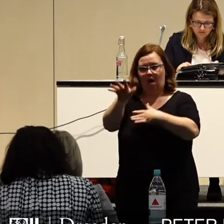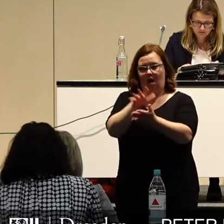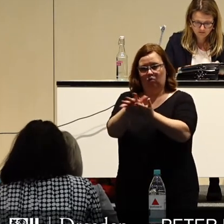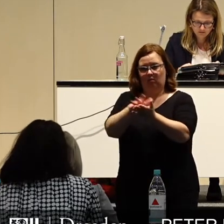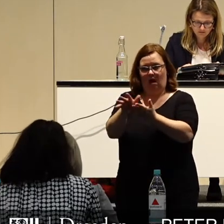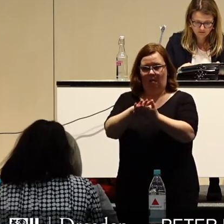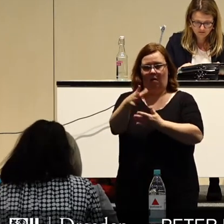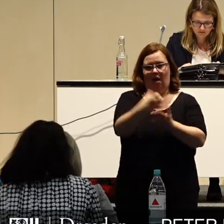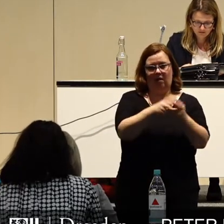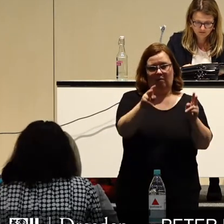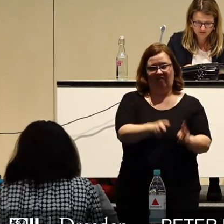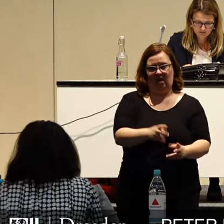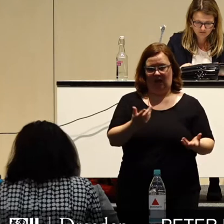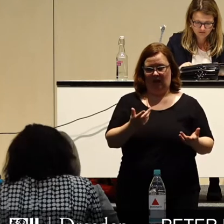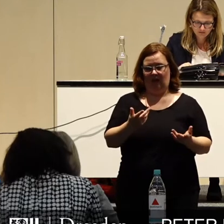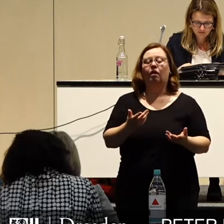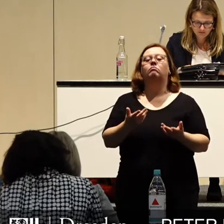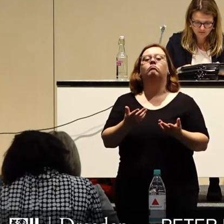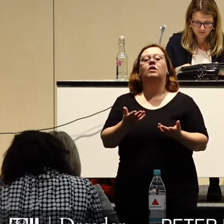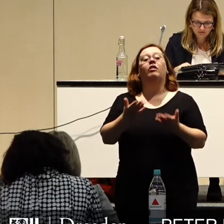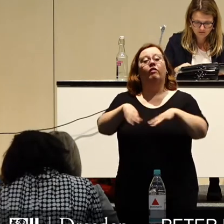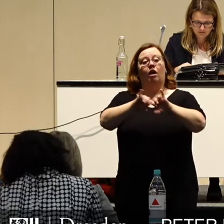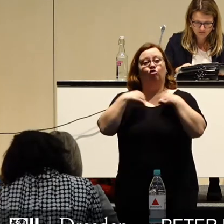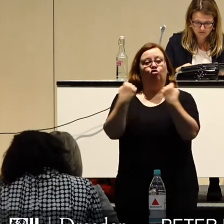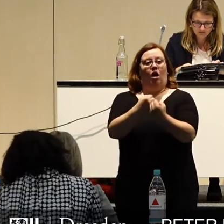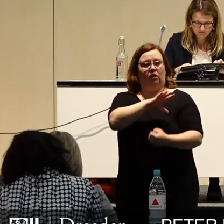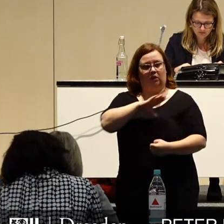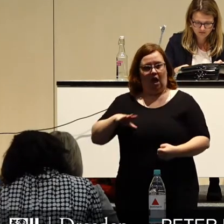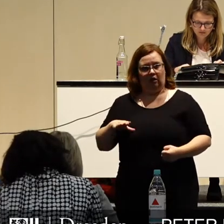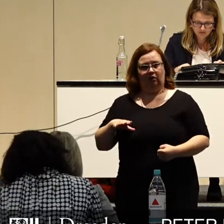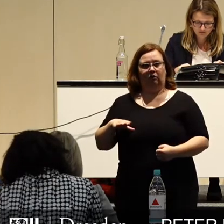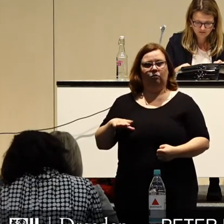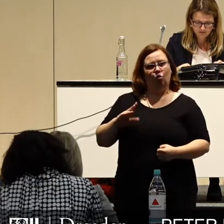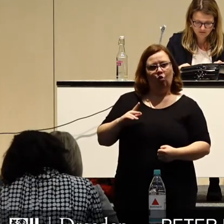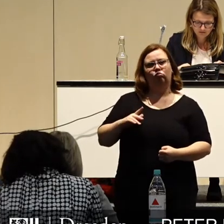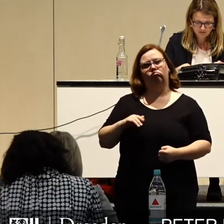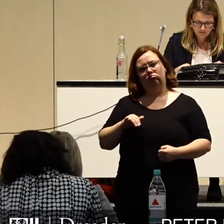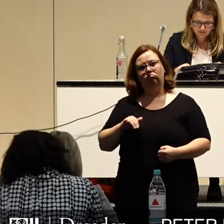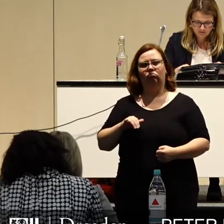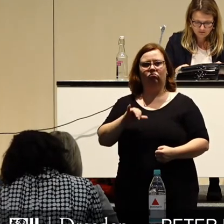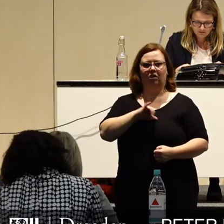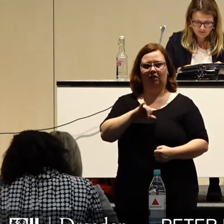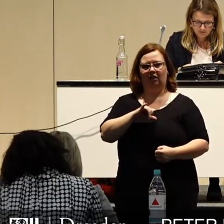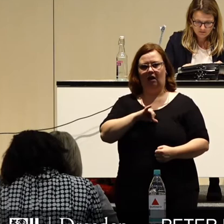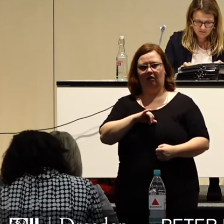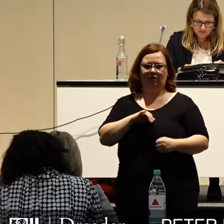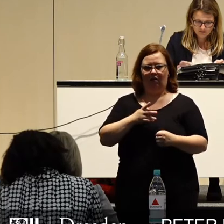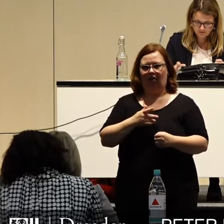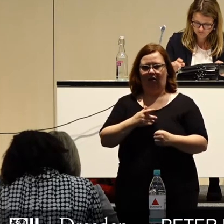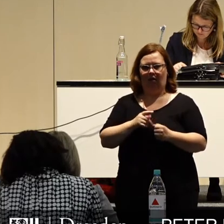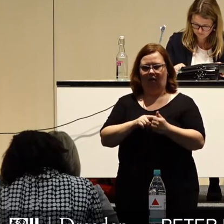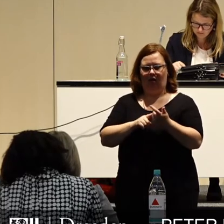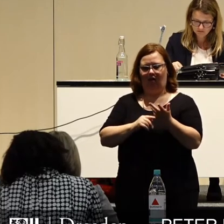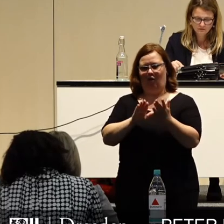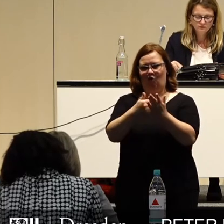wird. Auch wenn der Freistaat einige durchaus als kreativ zu bezeichnende Instrumente an die Hand gegeben